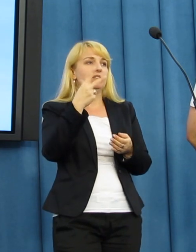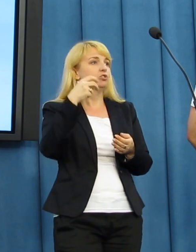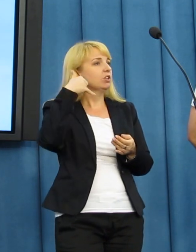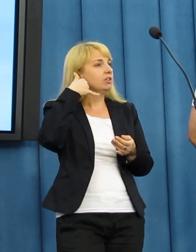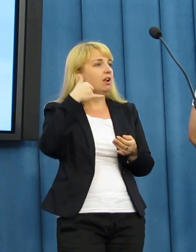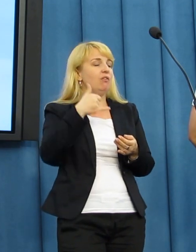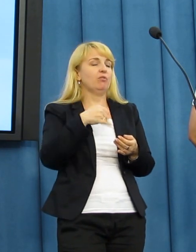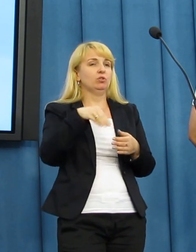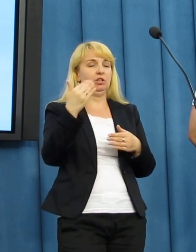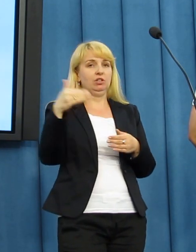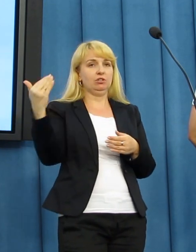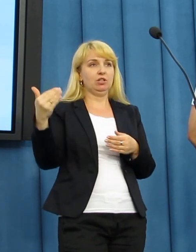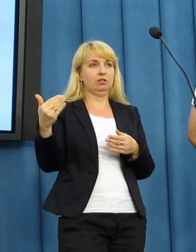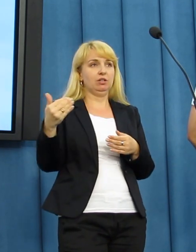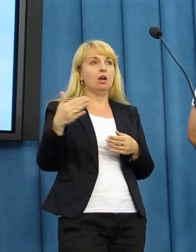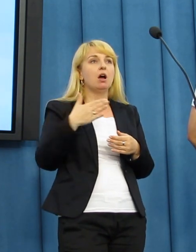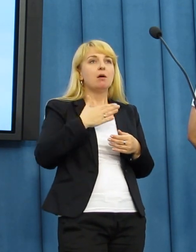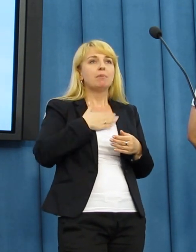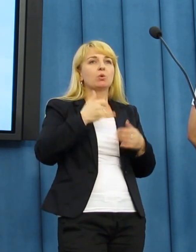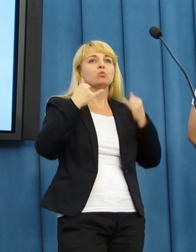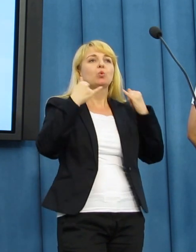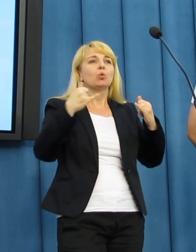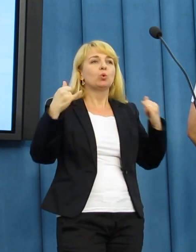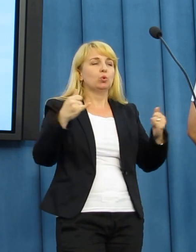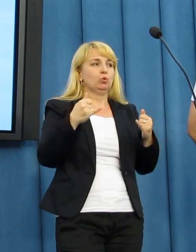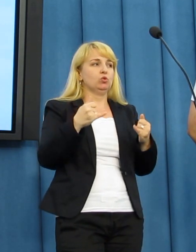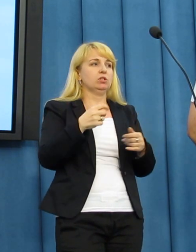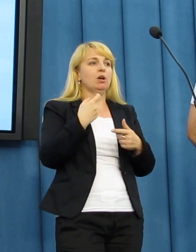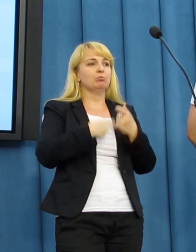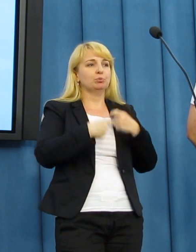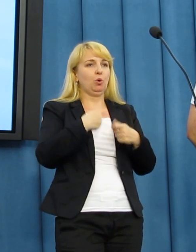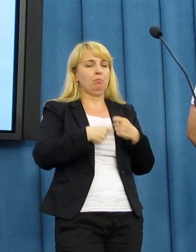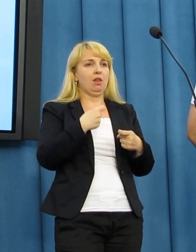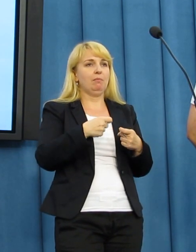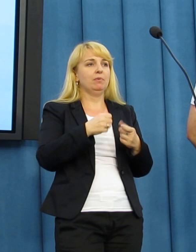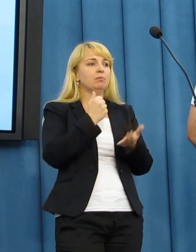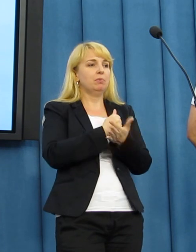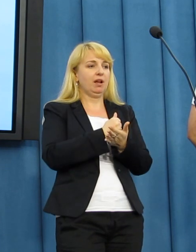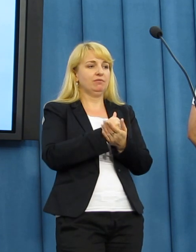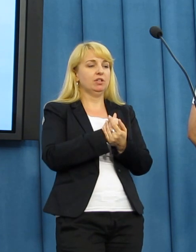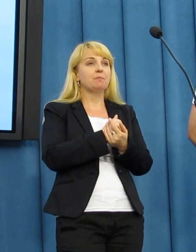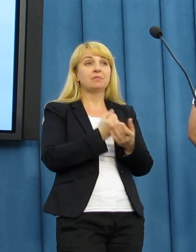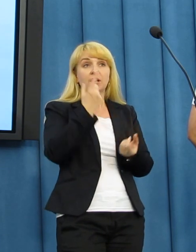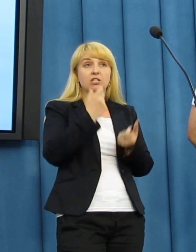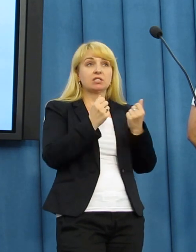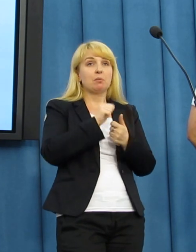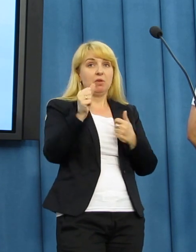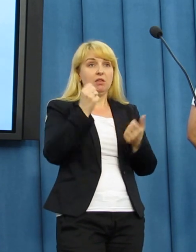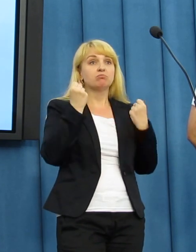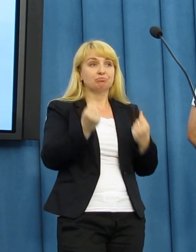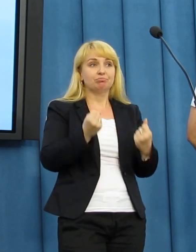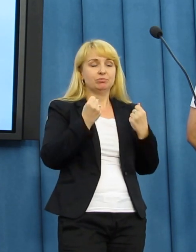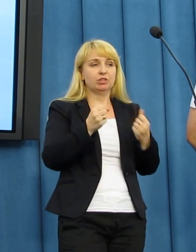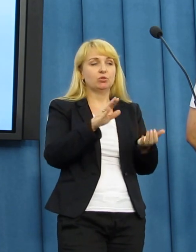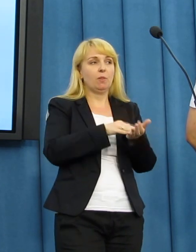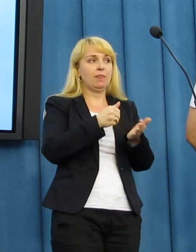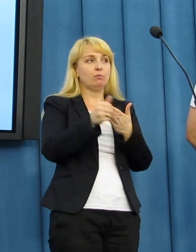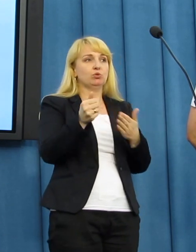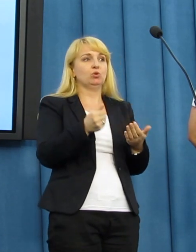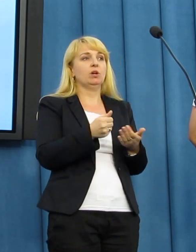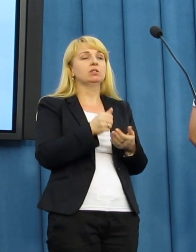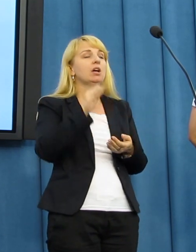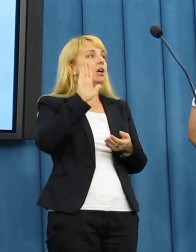Osob z różnymi problemami prawnymi. Są to takie beznadziejne przypadki czasami jak na przykład